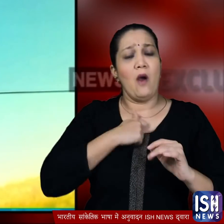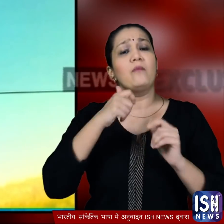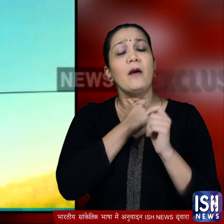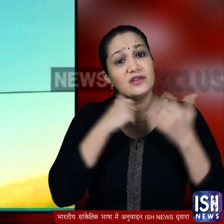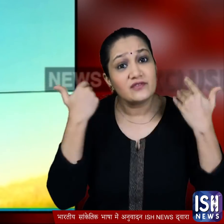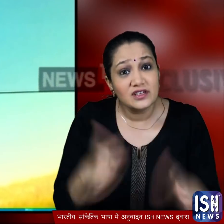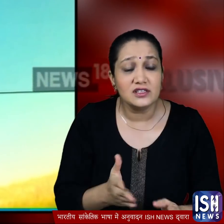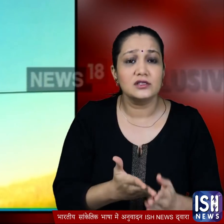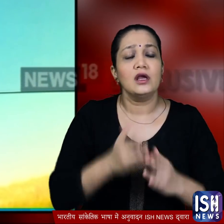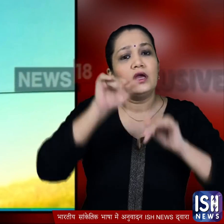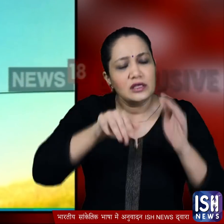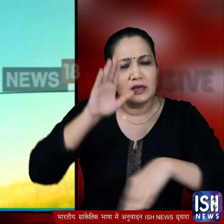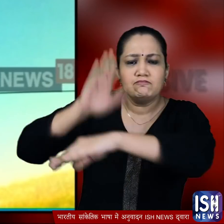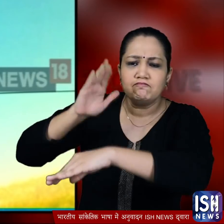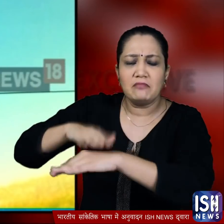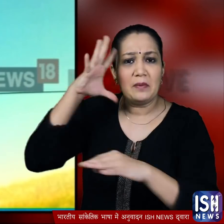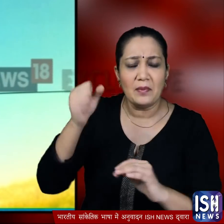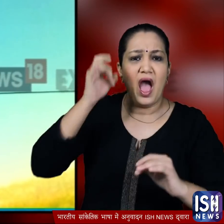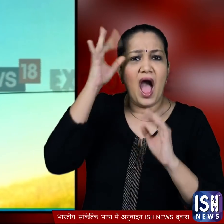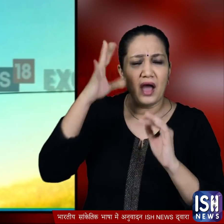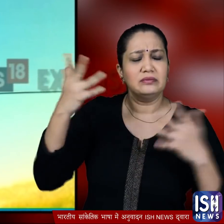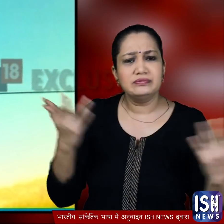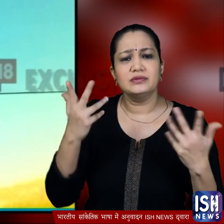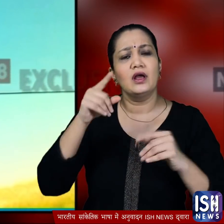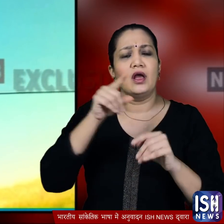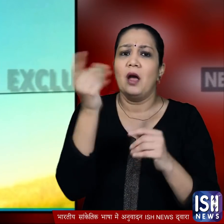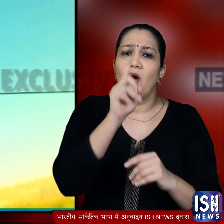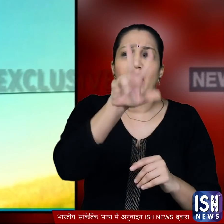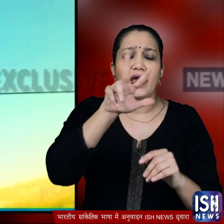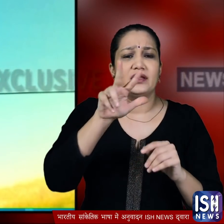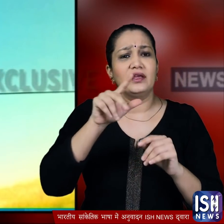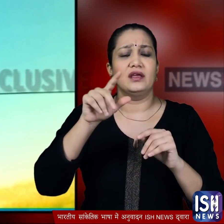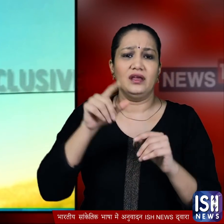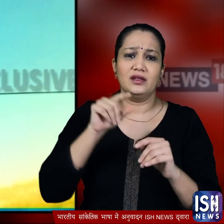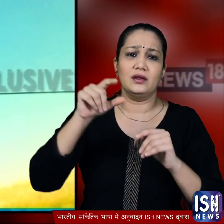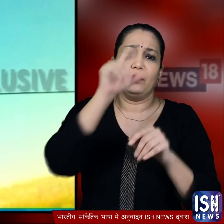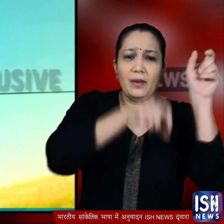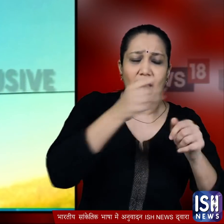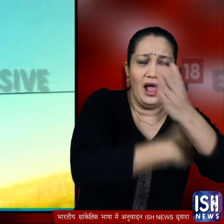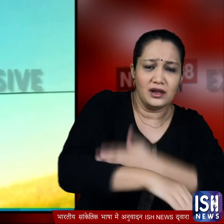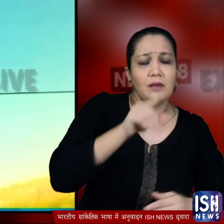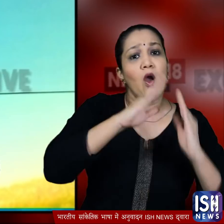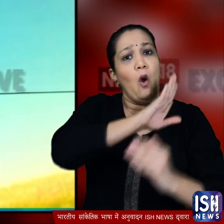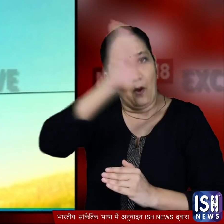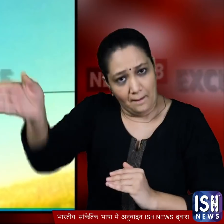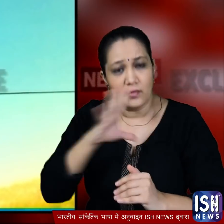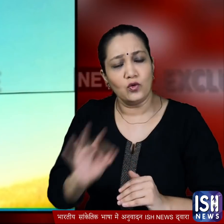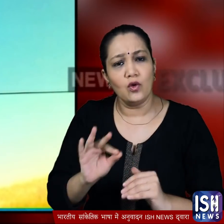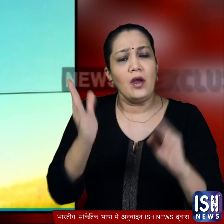किया था उसी की याद दिलाने और अपनी नाराजगी जताने के लिए एक दरजन पैरा अतलीट सीम कैप्टेन अमरिंदर सिंग के घर जा रहे थे उन्हें पहले तो